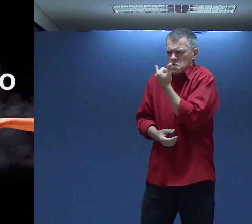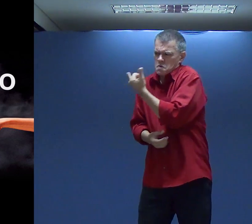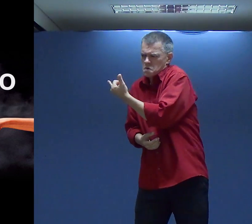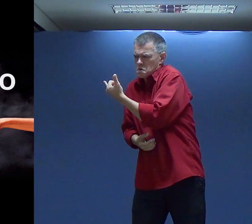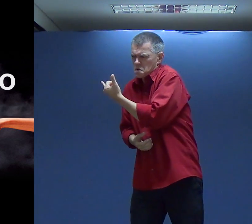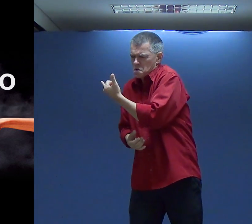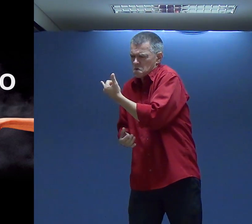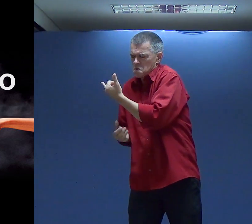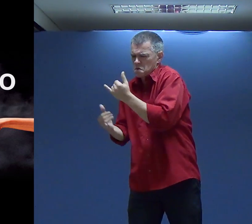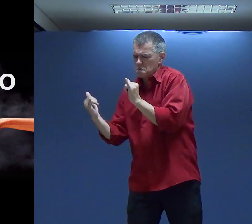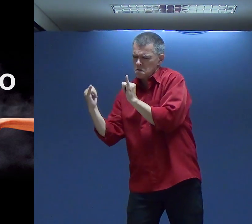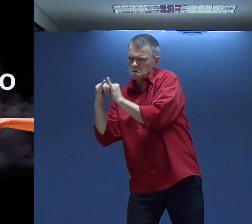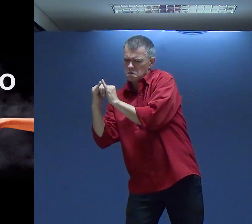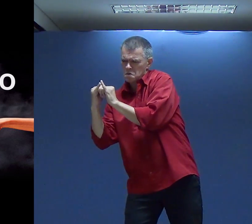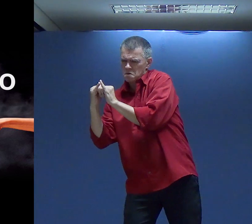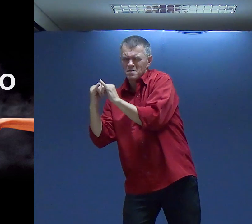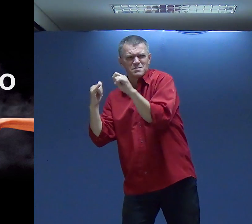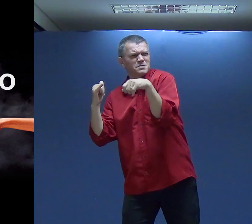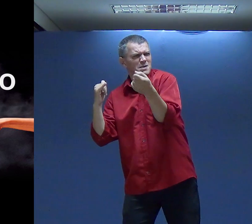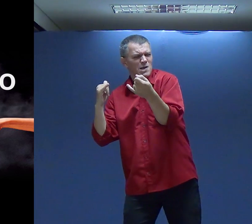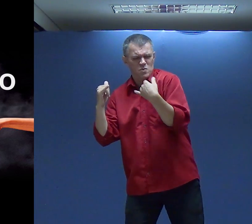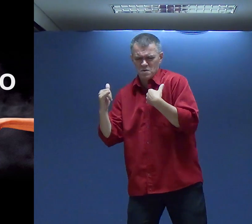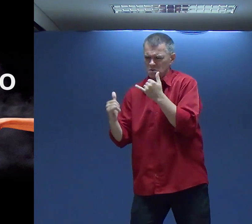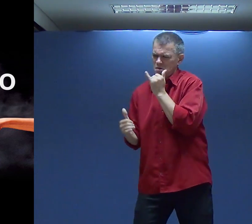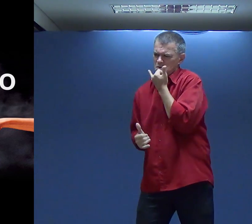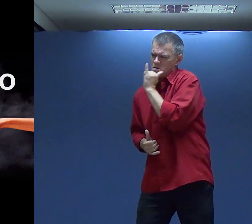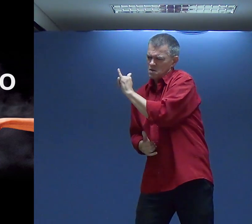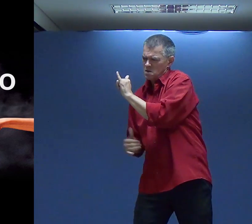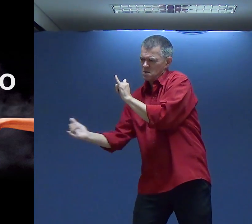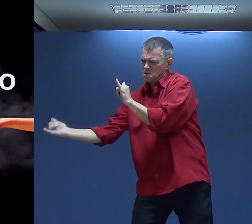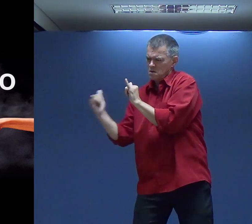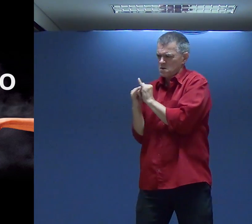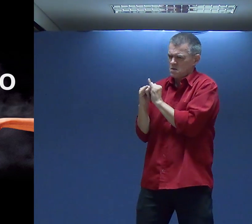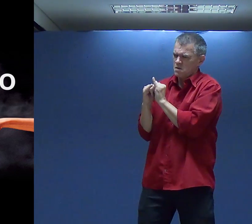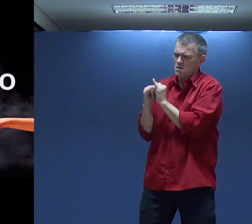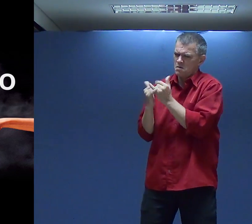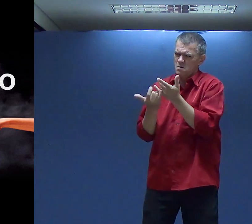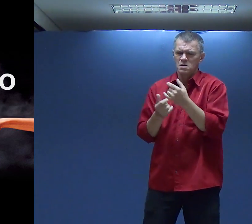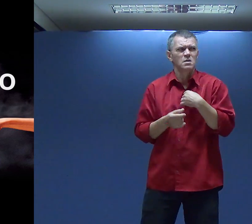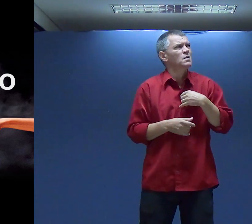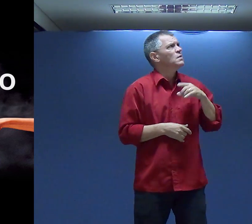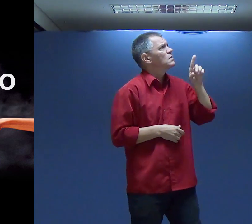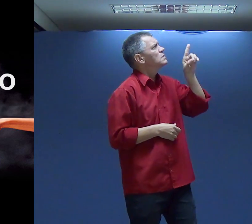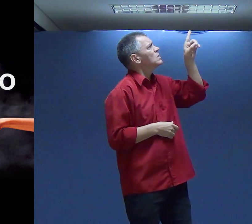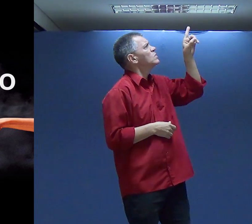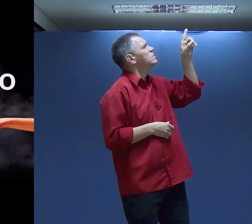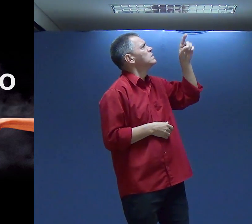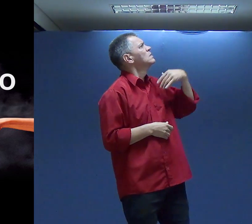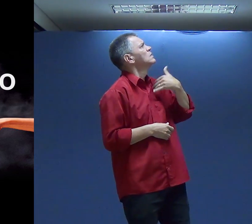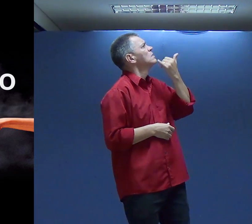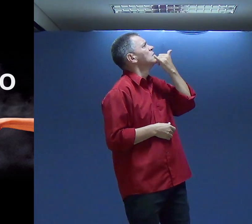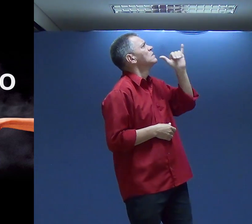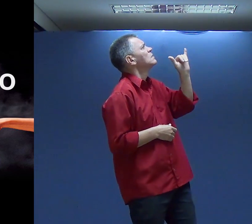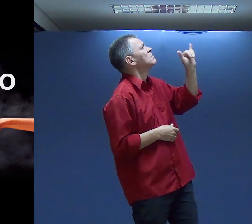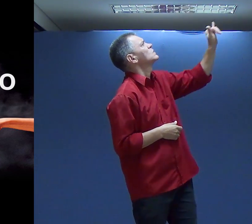Como que eu posso Perdoar Como Como que eu perdoo E sou perdoado Deus